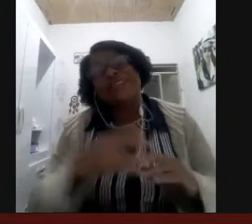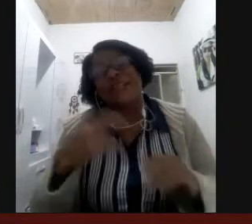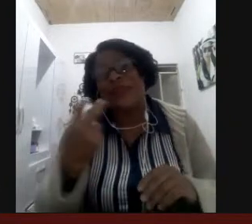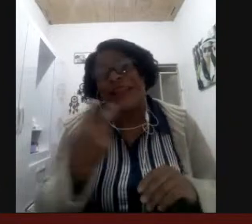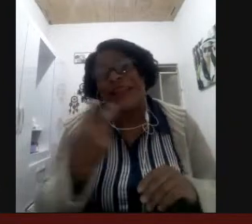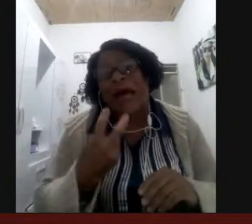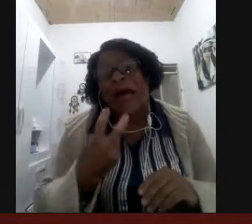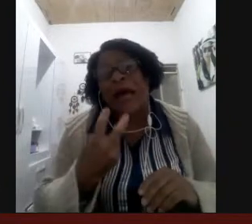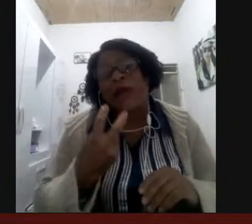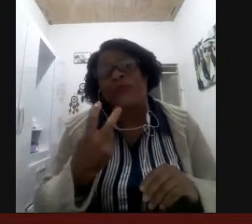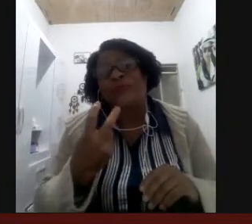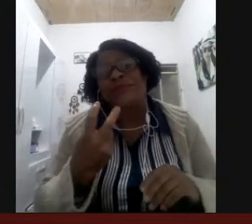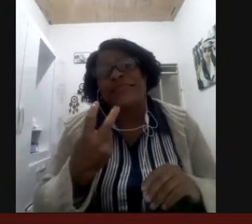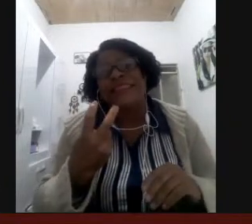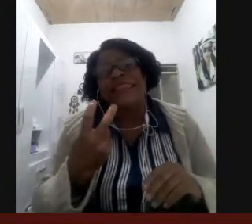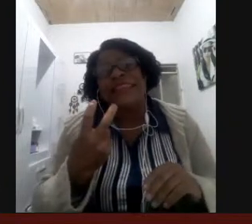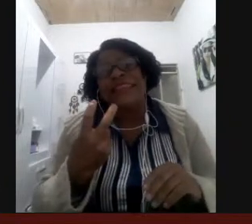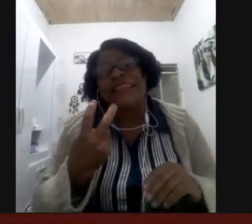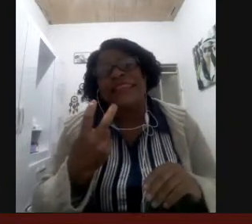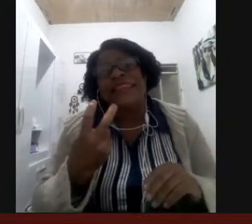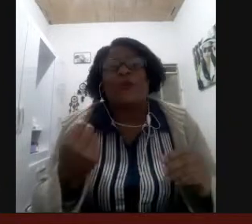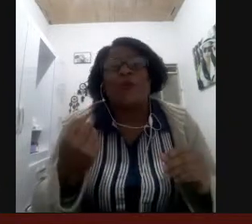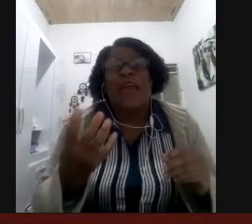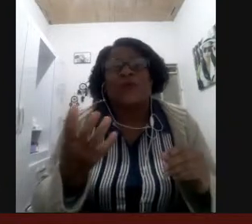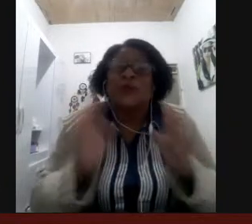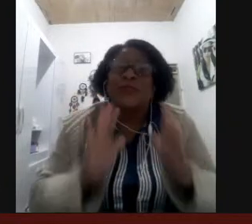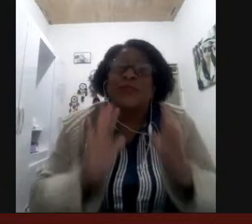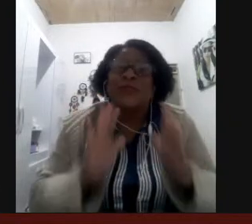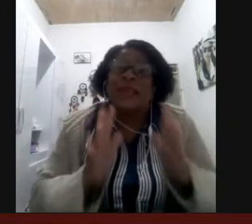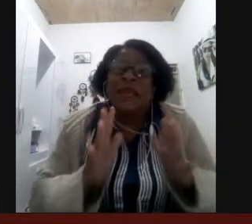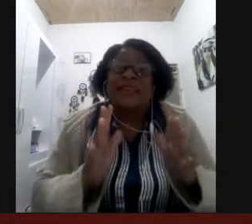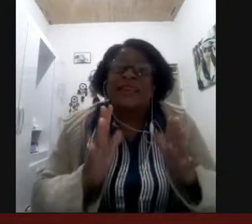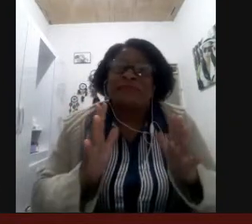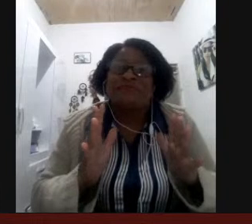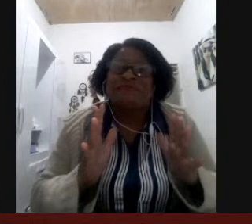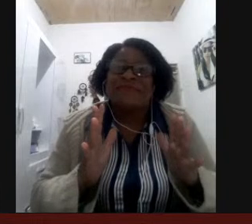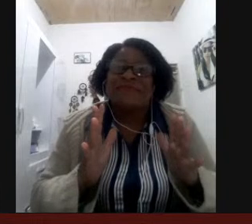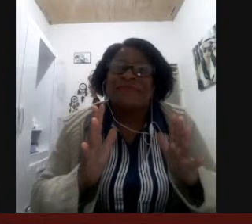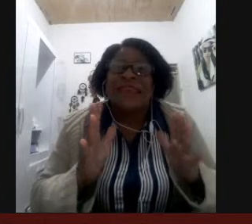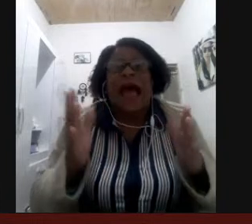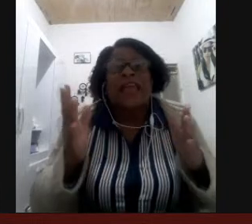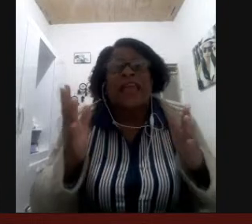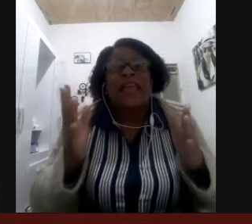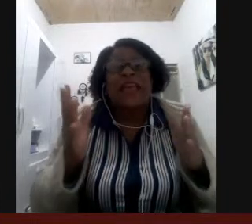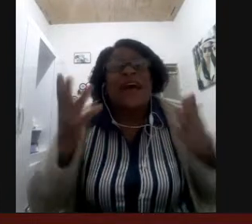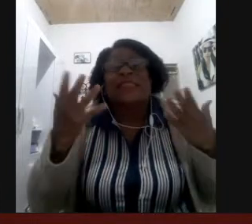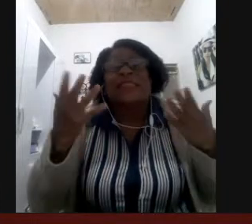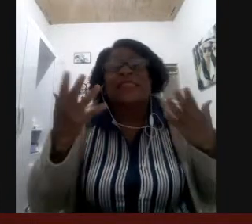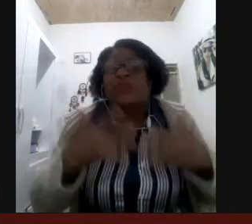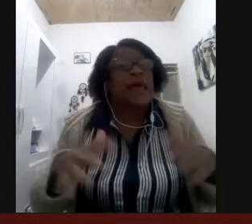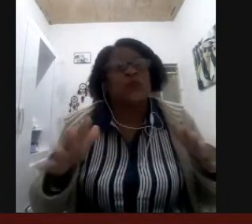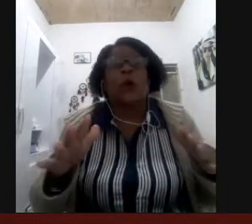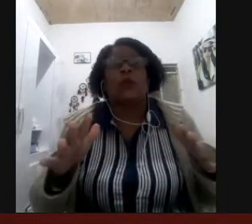oralizado a fono não quer que o surdo use Libras aí já traz o processo todo